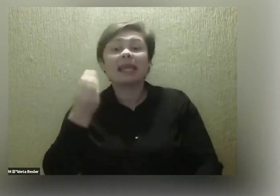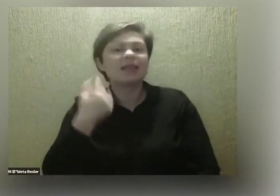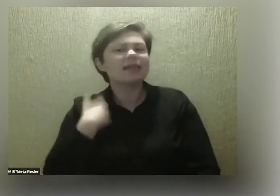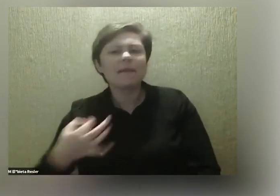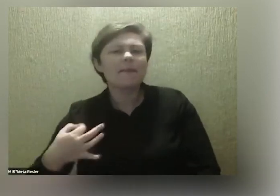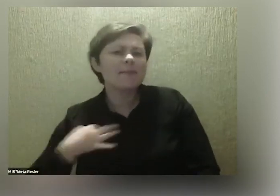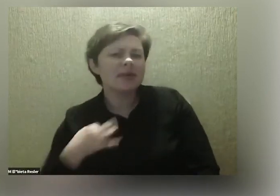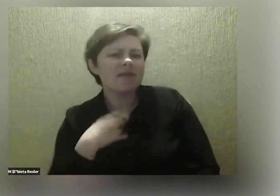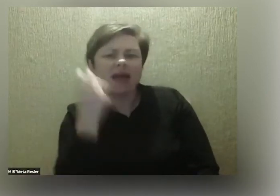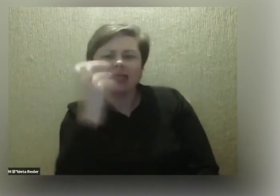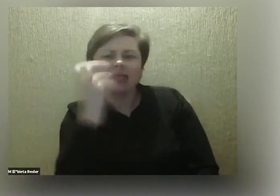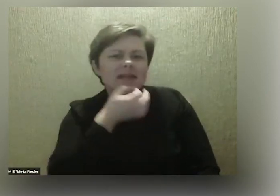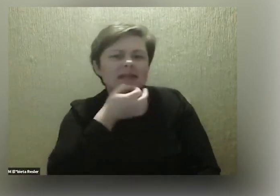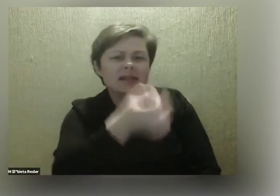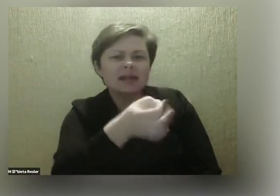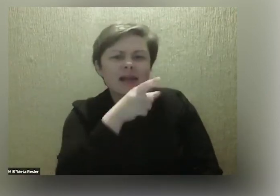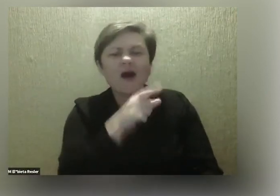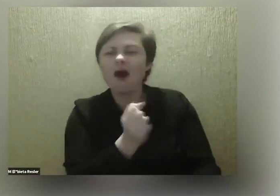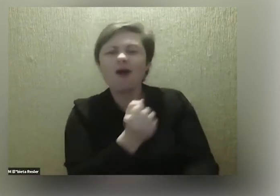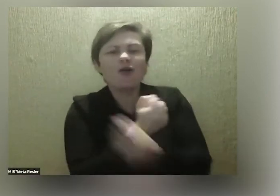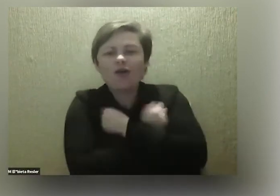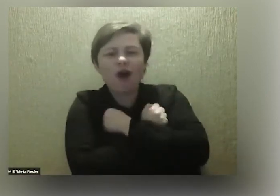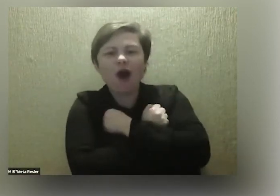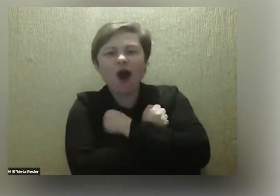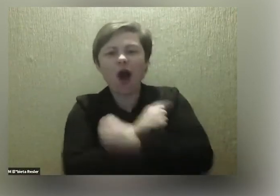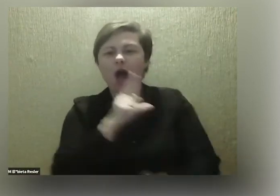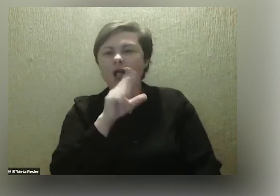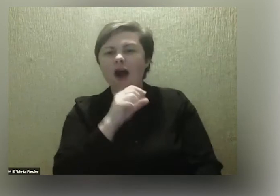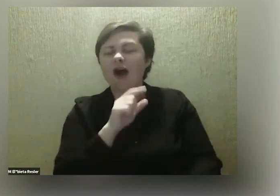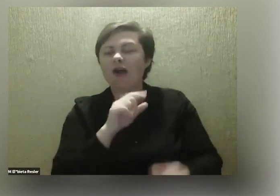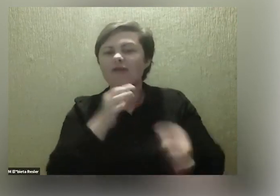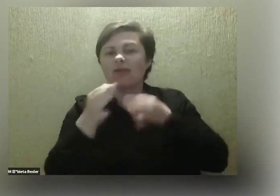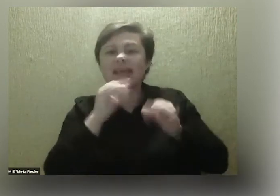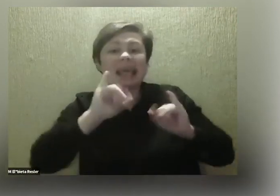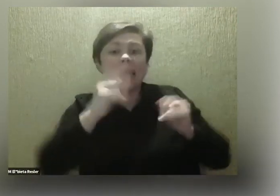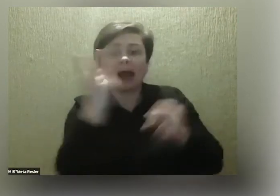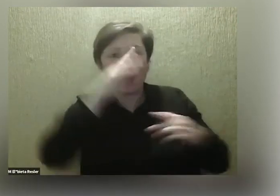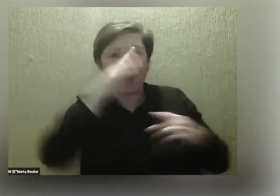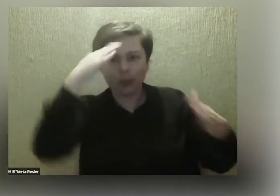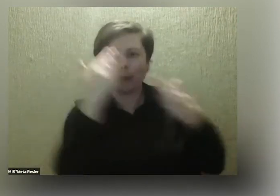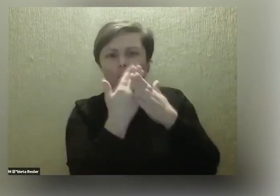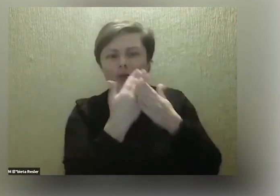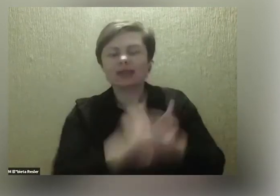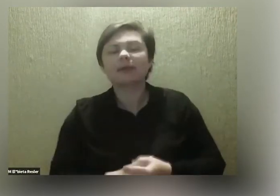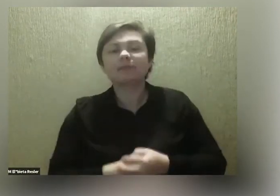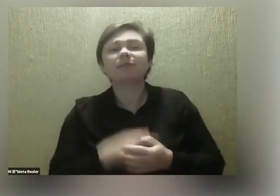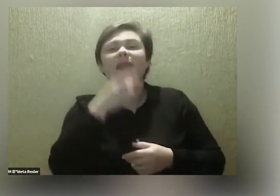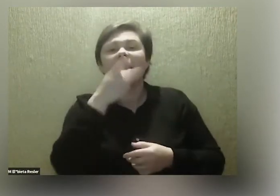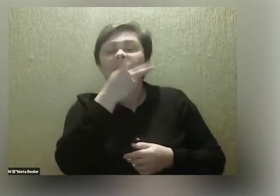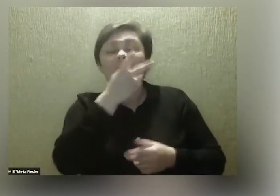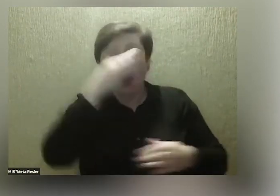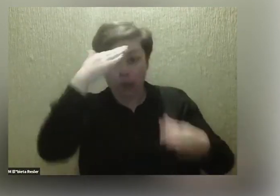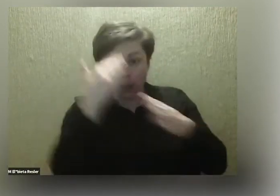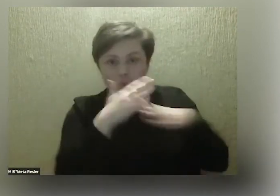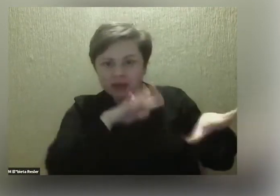ciekawości zapytać o lab story. Powiedzcie, jak się poznaliście? Poznaliśmy się w miejscu, którym